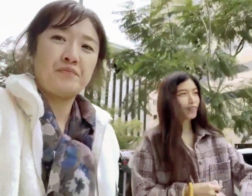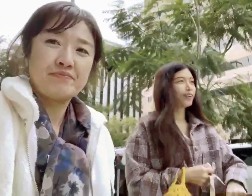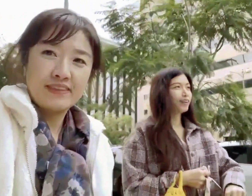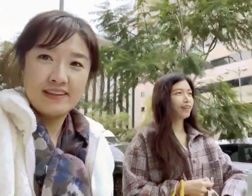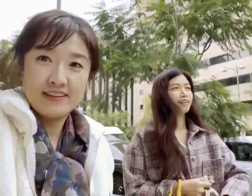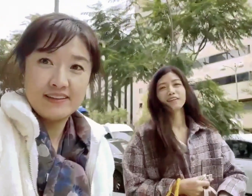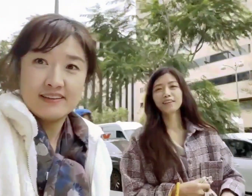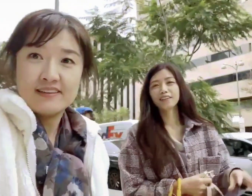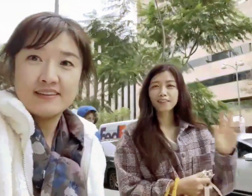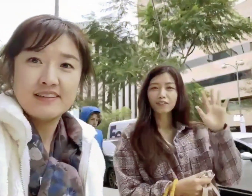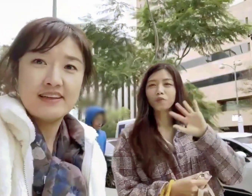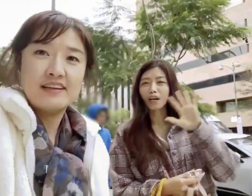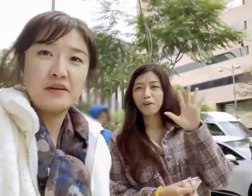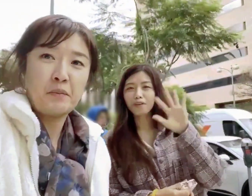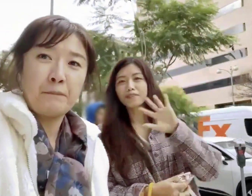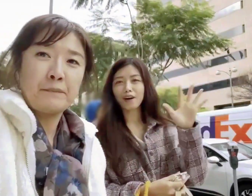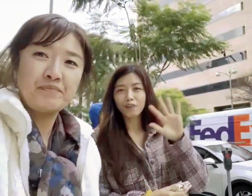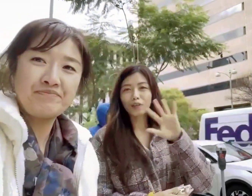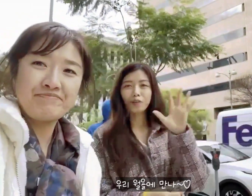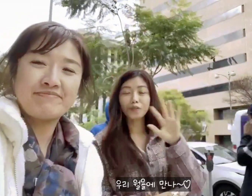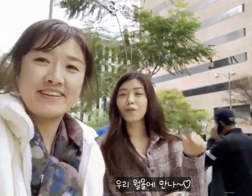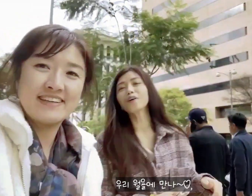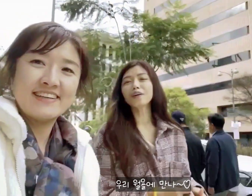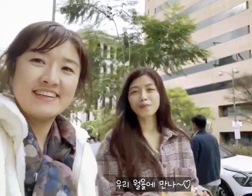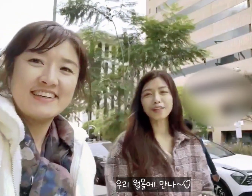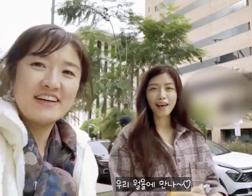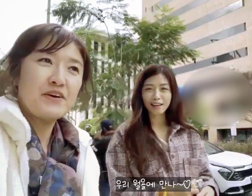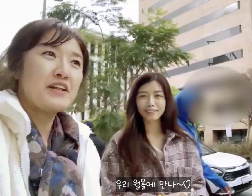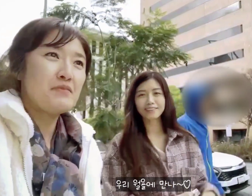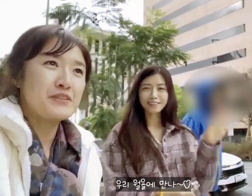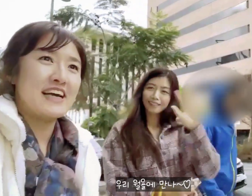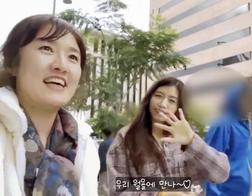너무 잘 먹었어 우리 월요일날 보자 월요일날 보자